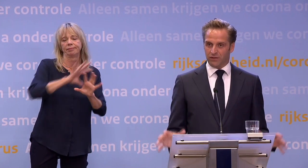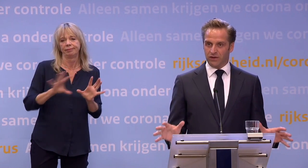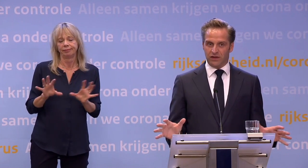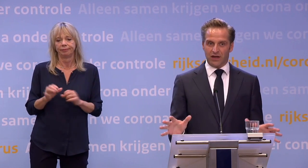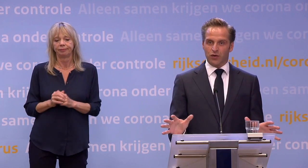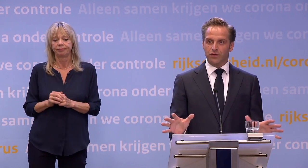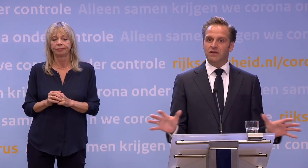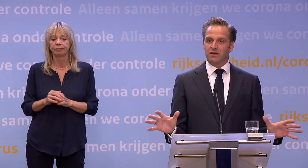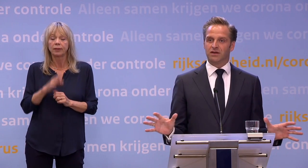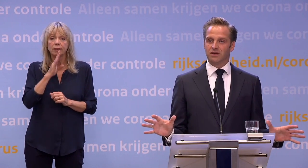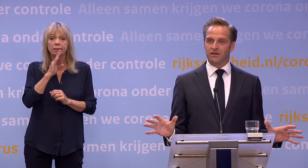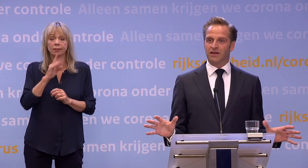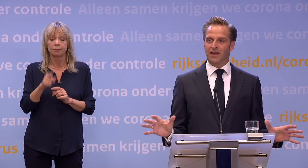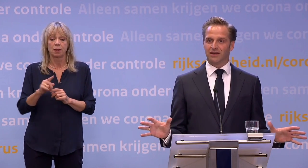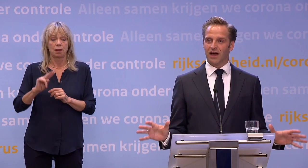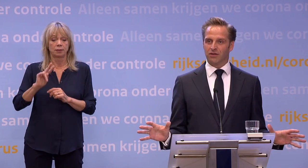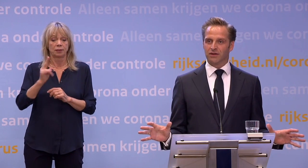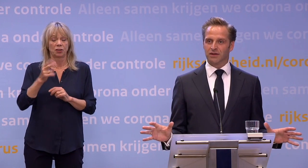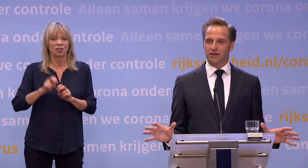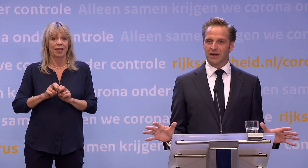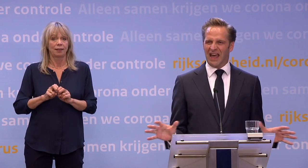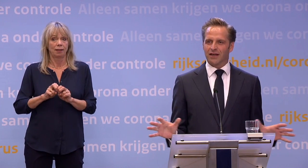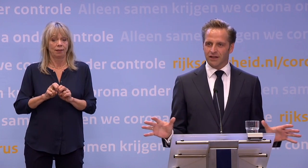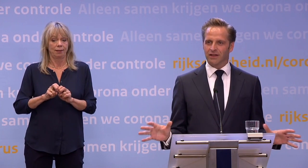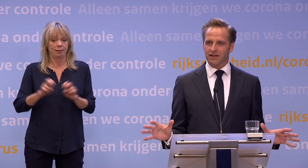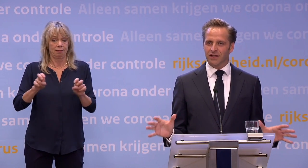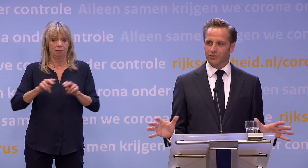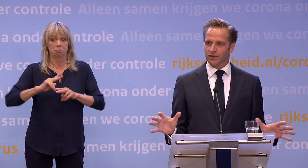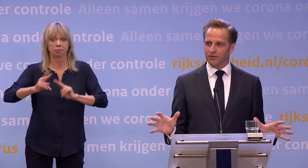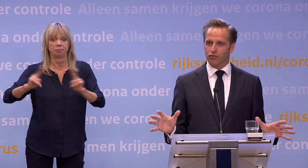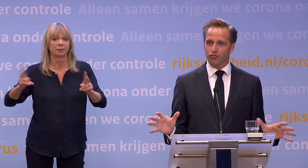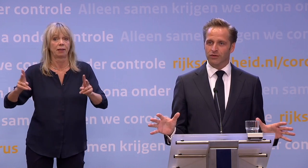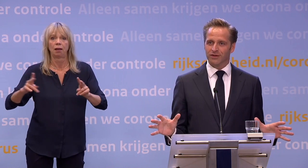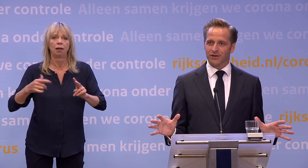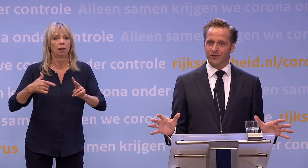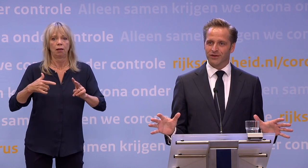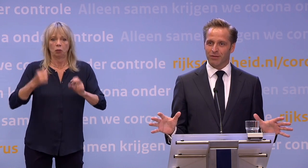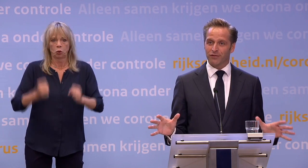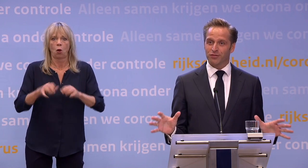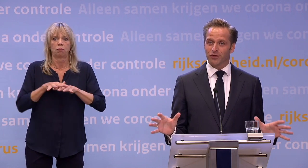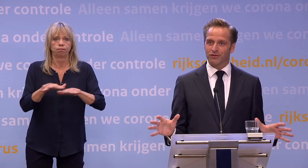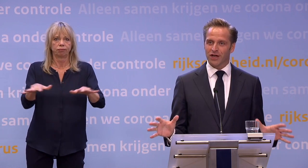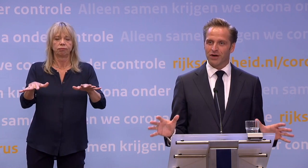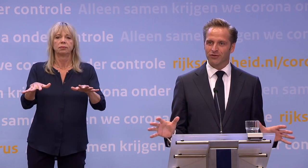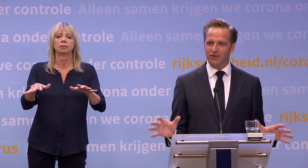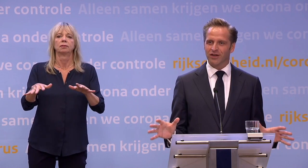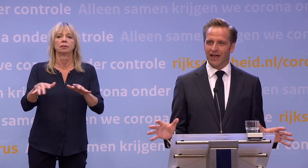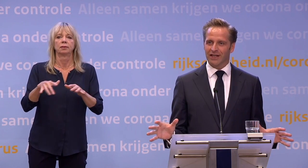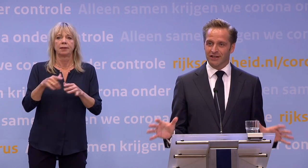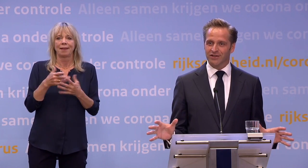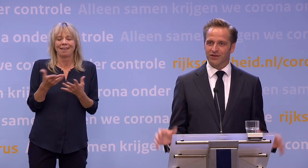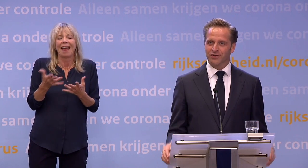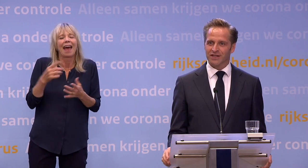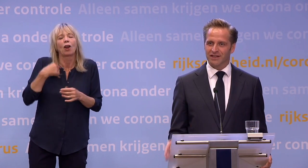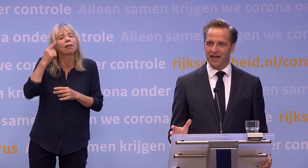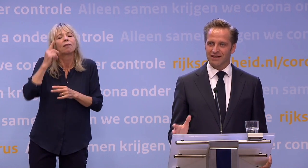Stel nou dat we die tweede golf niet weten tegen te houden. Eigenlijk kan dat niet. Als we gewoon doen wat we hebben afgesproken dat we zouden gaan doen... ...kan dat